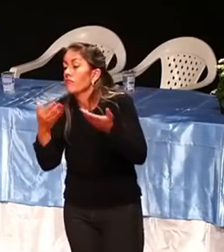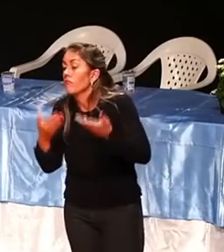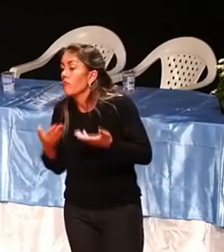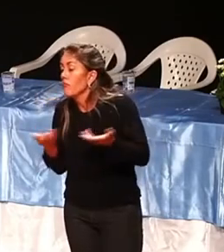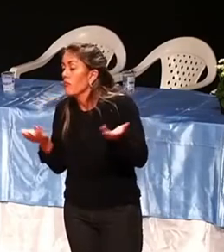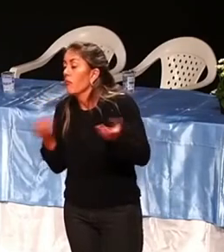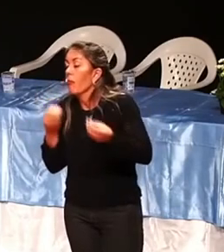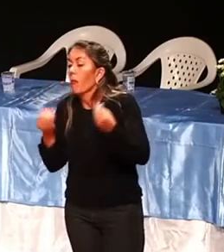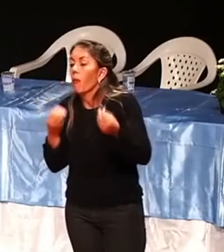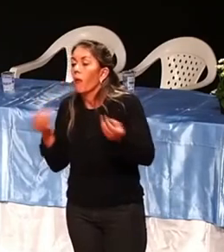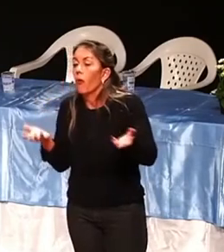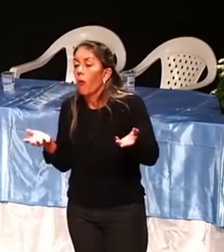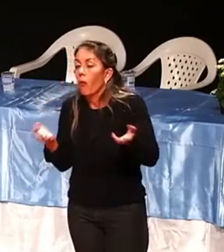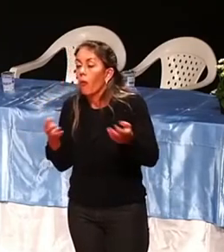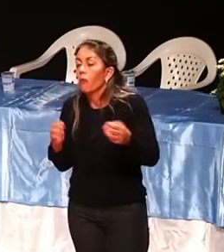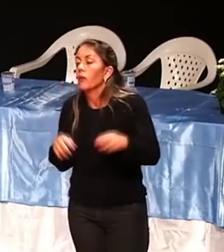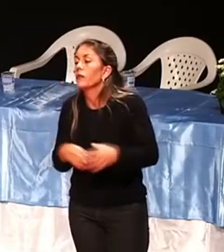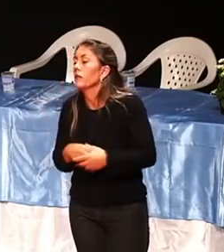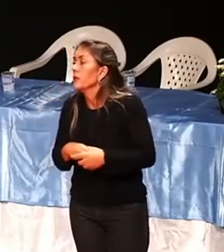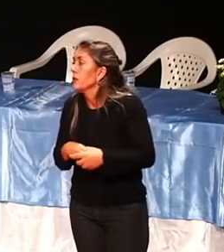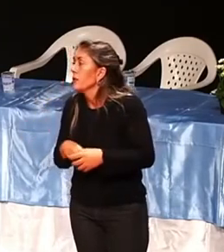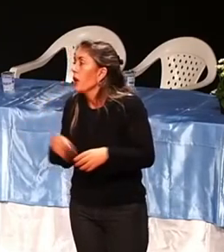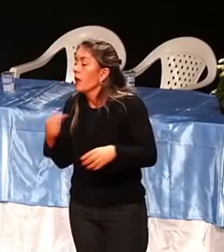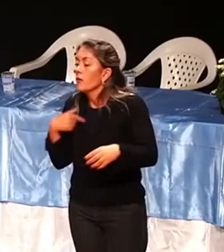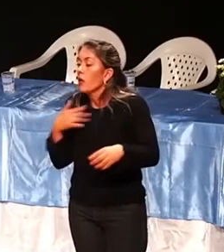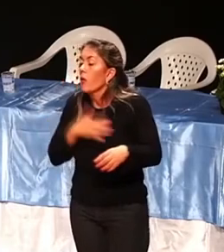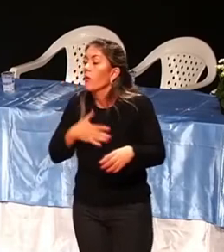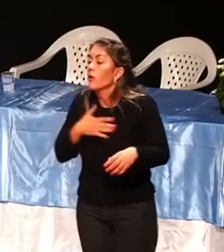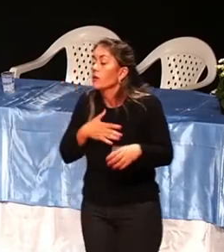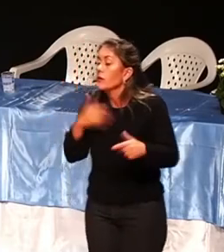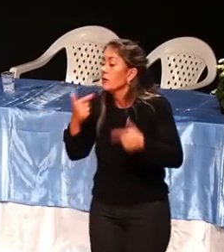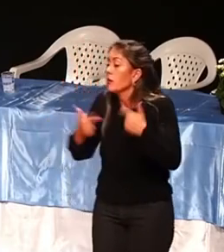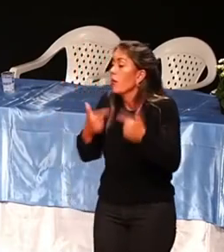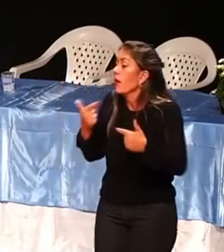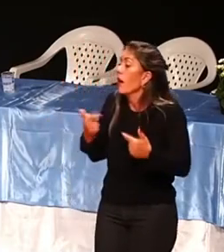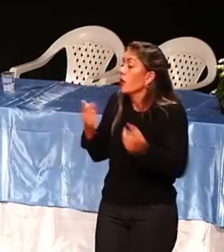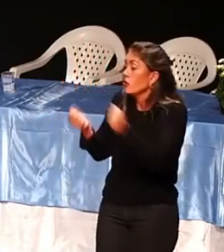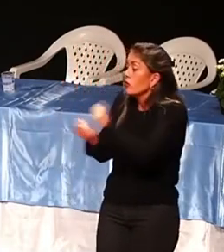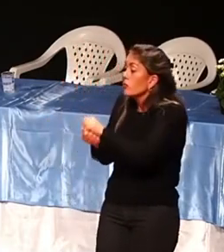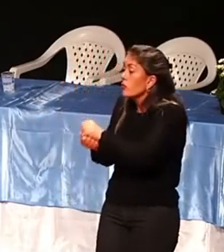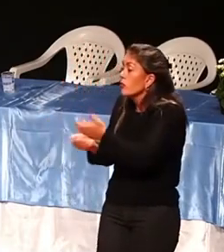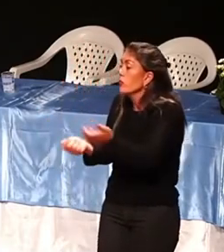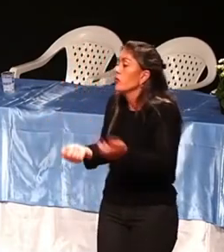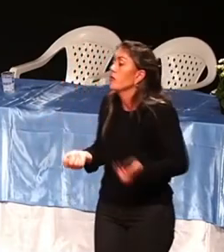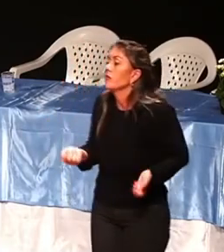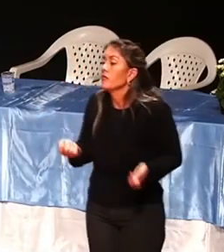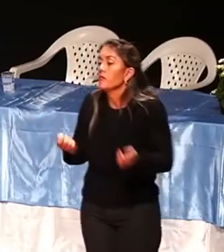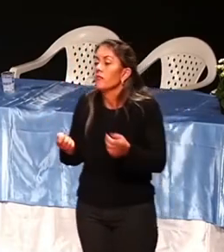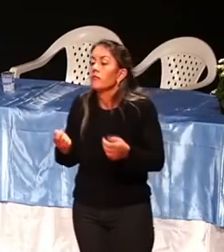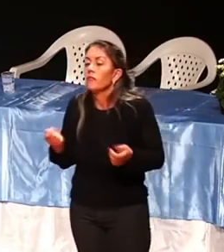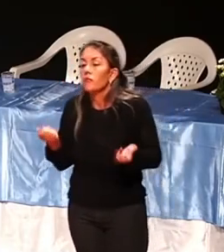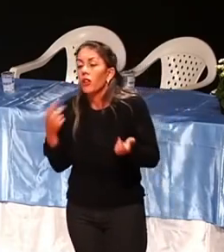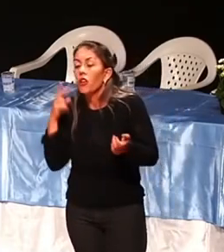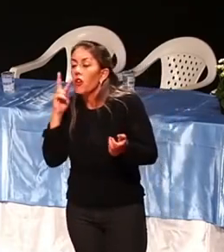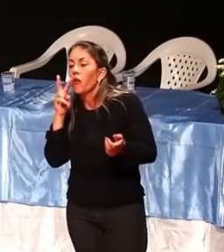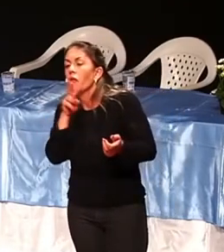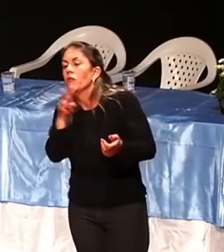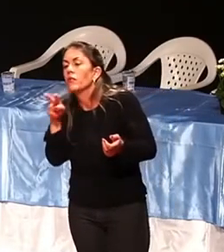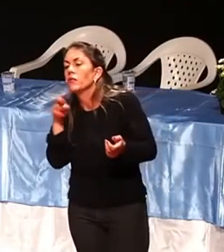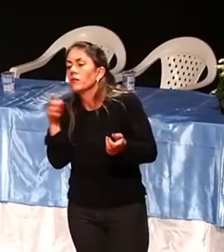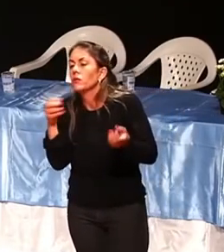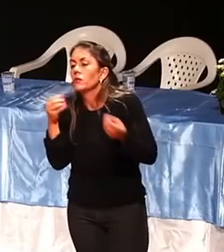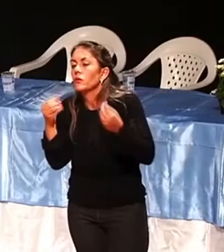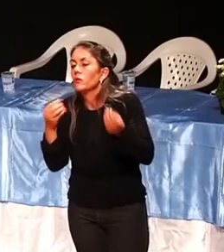de trabalhar com a Empare. Né? Isso é um feedback. Agora, tem gente que não dá um feedback, mas dá o